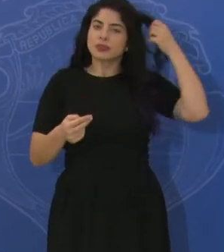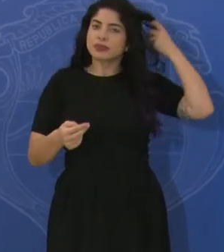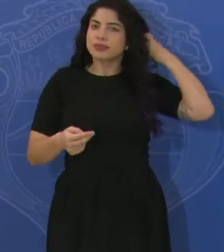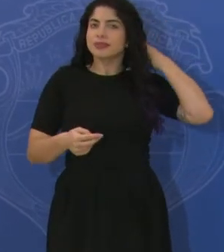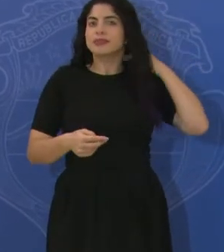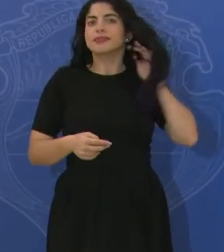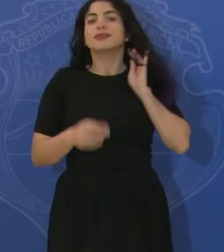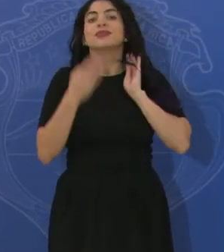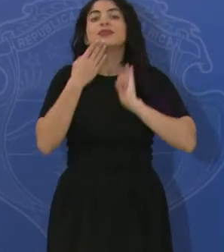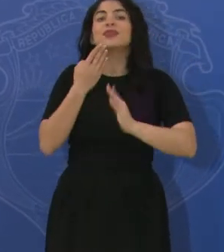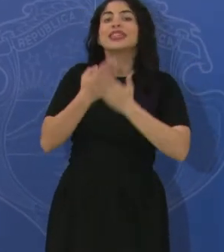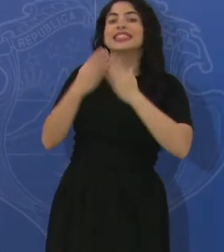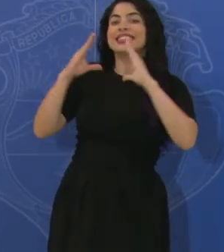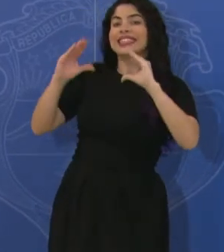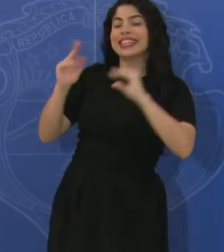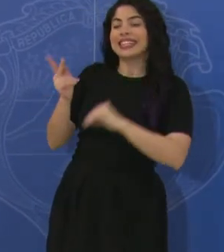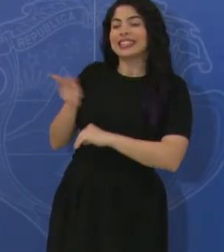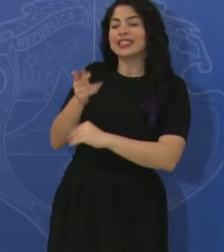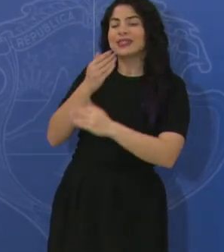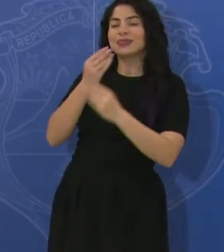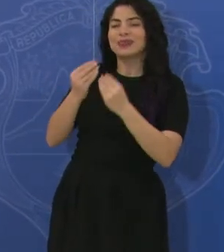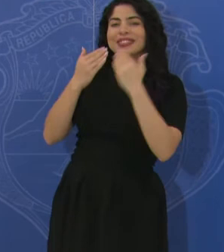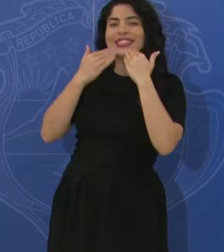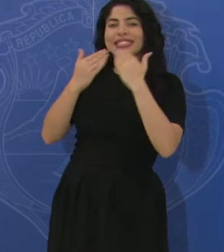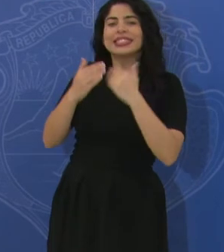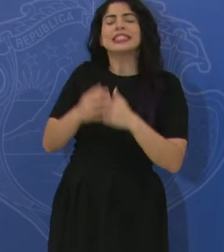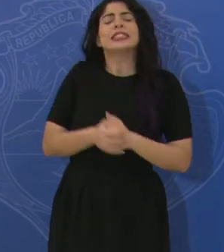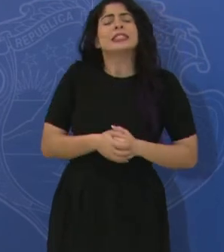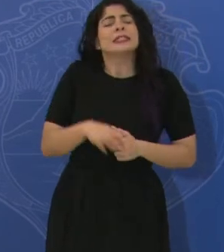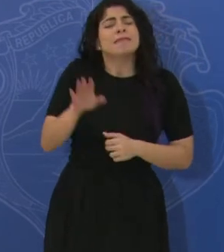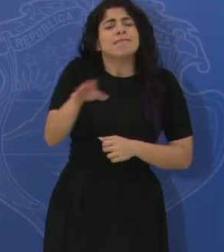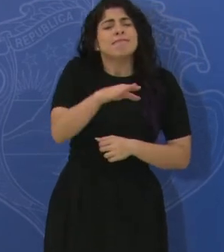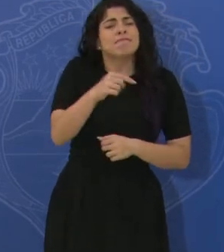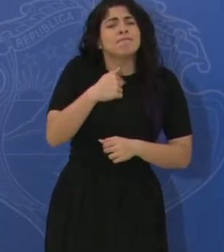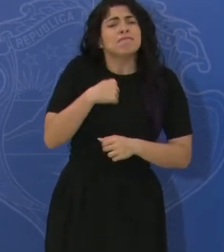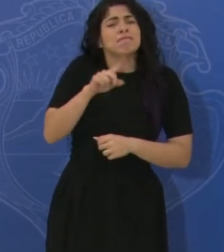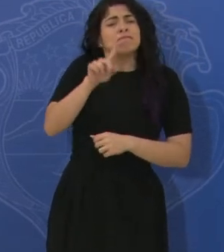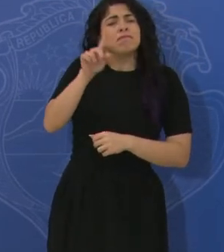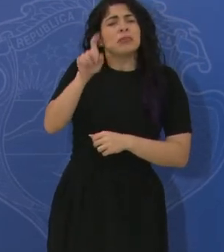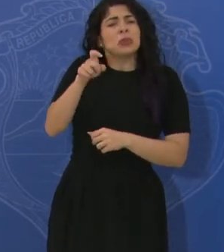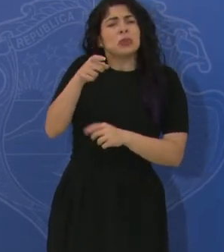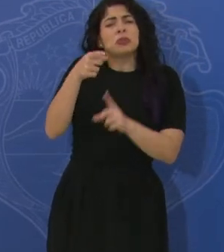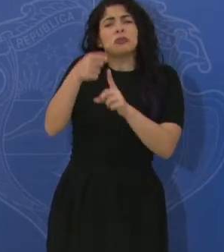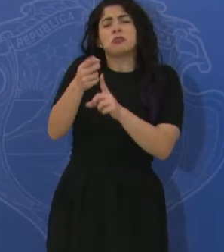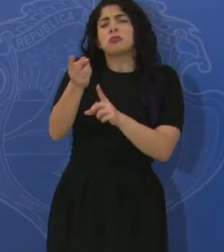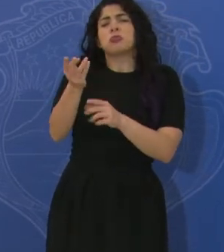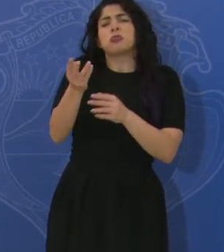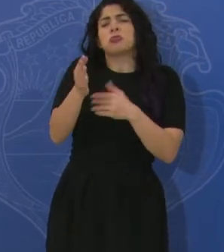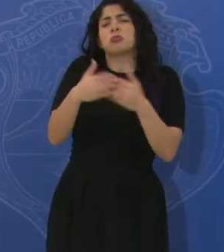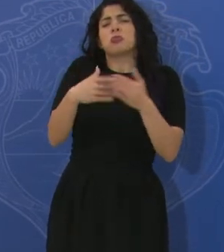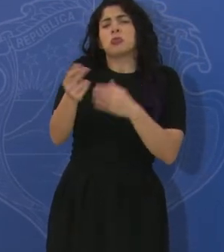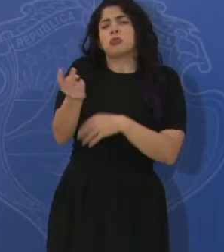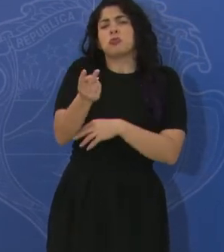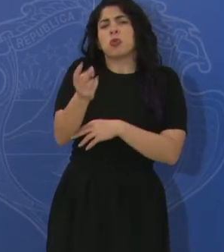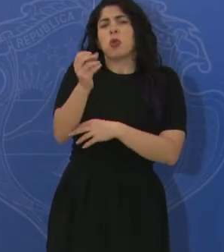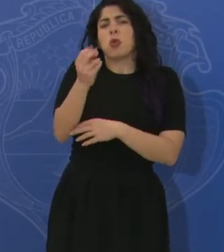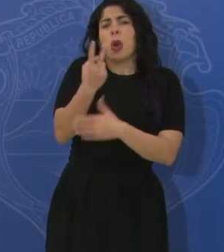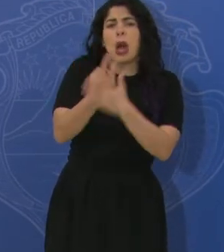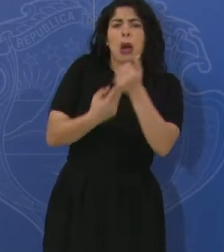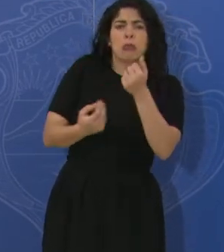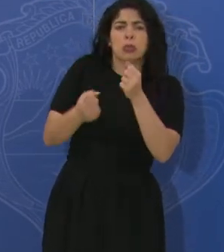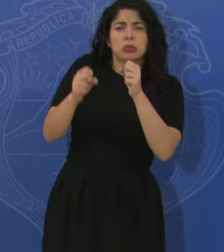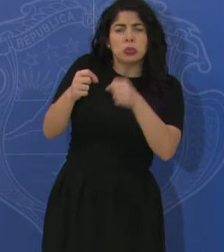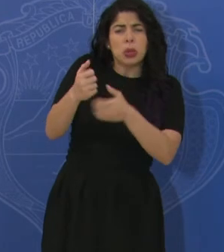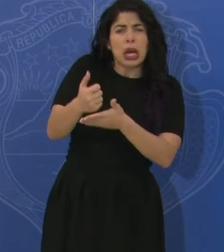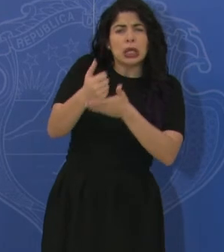Buenas tardes a ambos, muchas gracias. Realmente mis consultas son para cualquiera de los dos o ambos, si pudieran ayudarme.